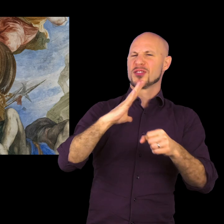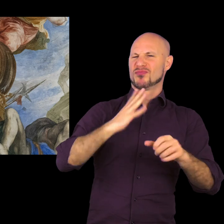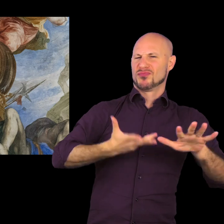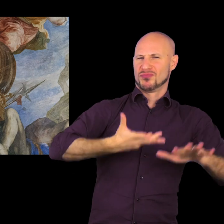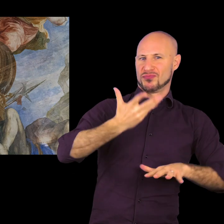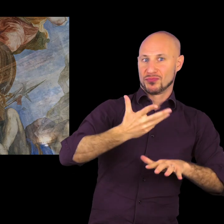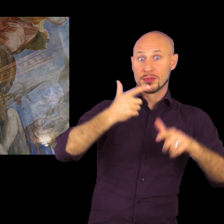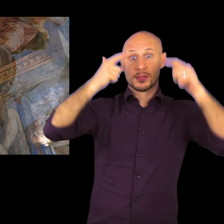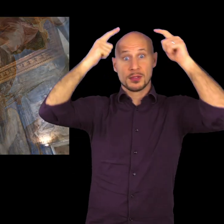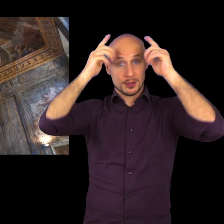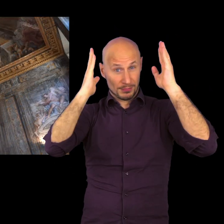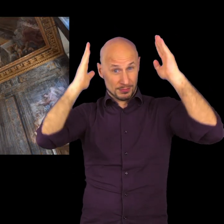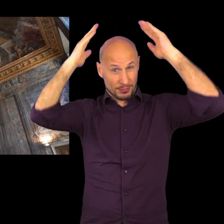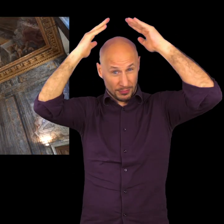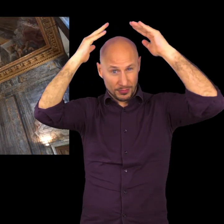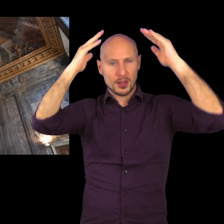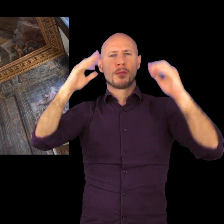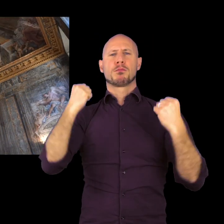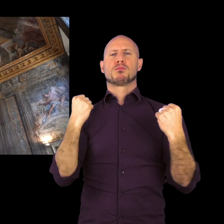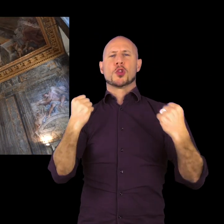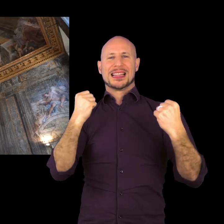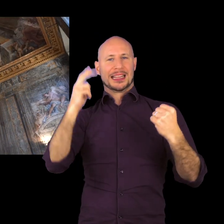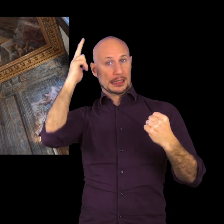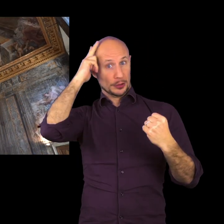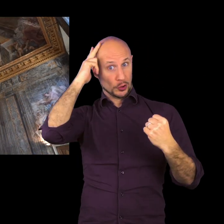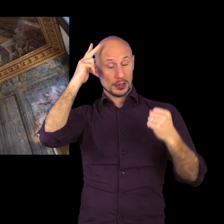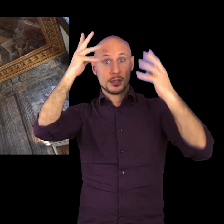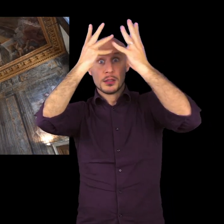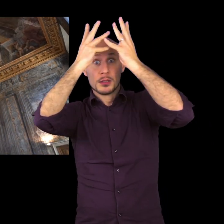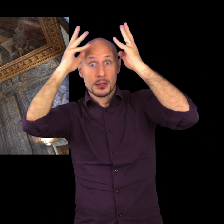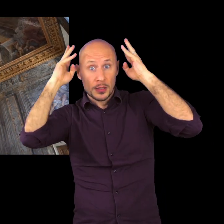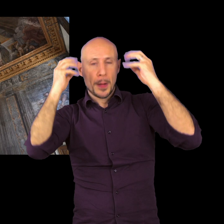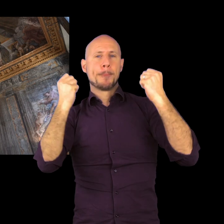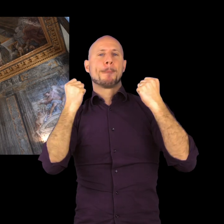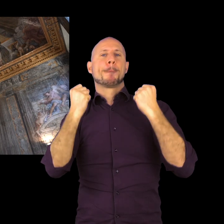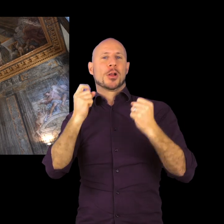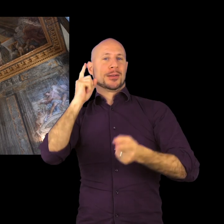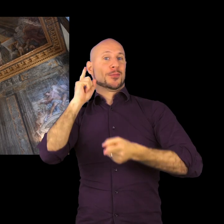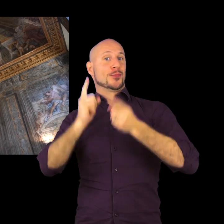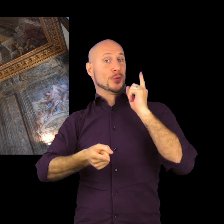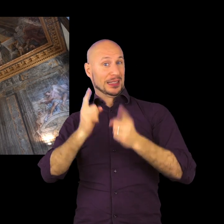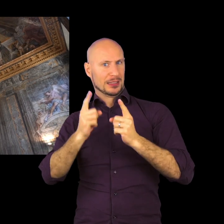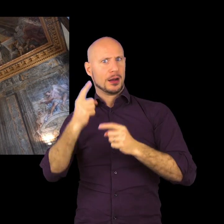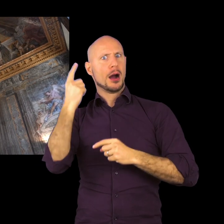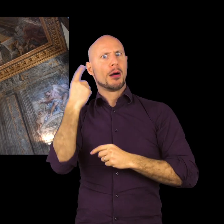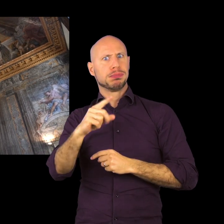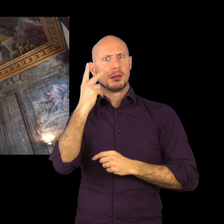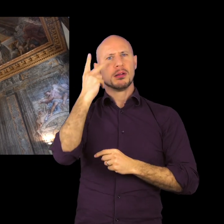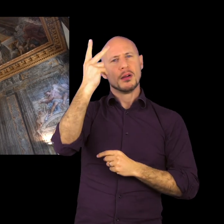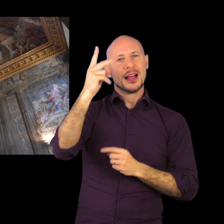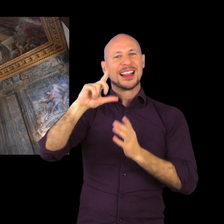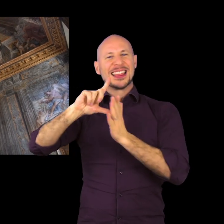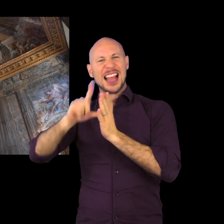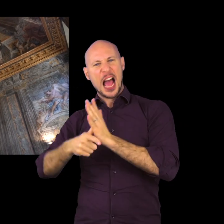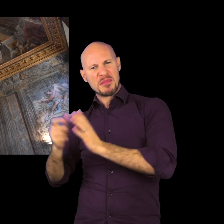del potere temporale. Ma la negatività proprio di questo tema viene invece compensata da un'unica figura. La